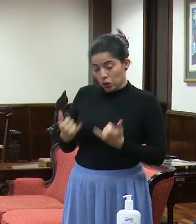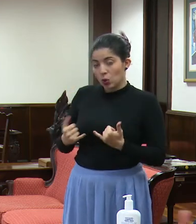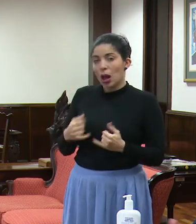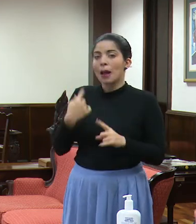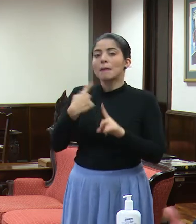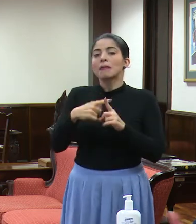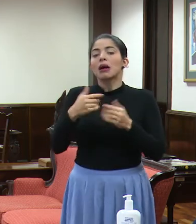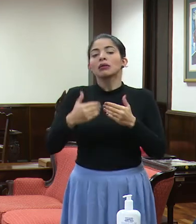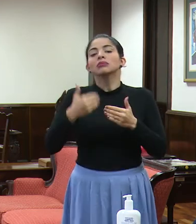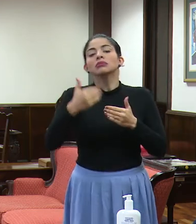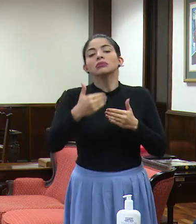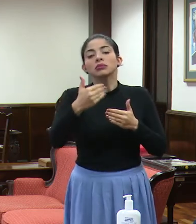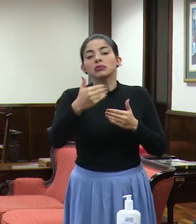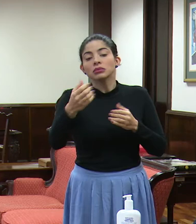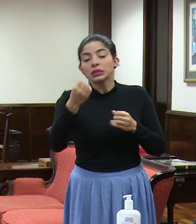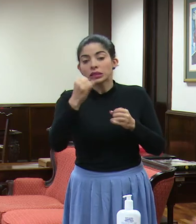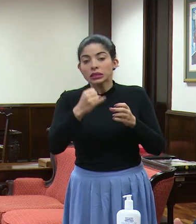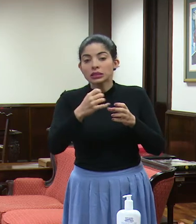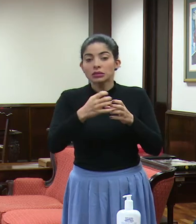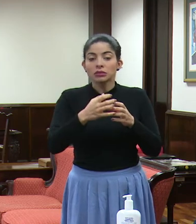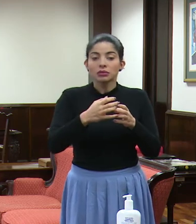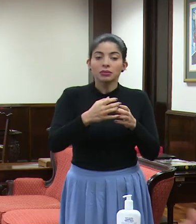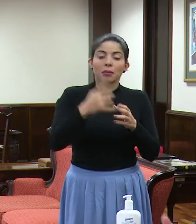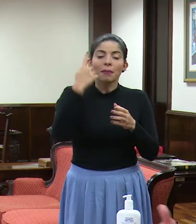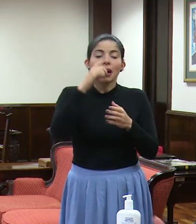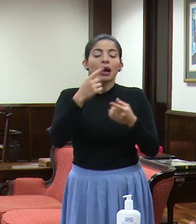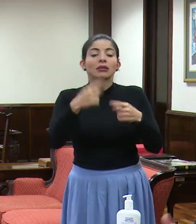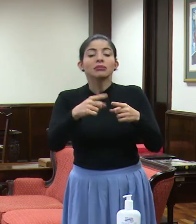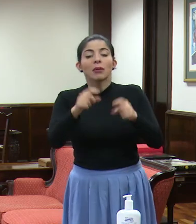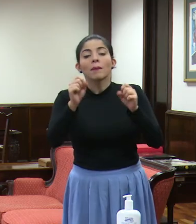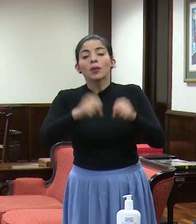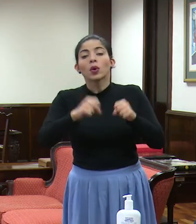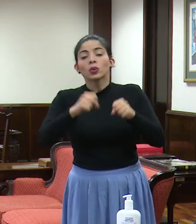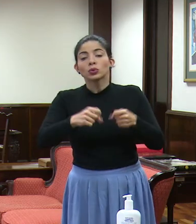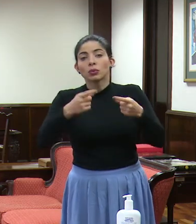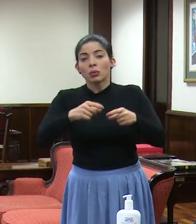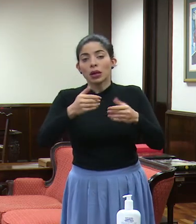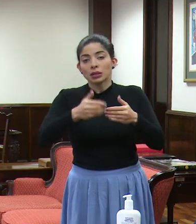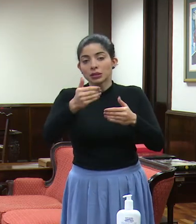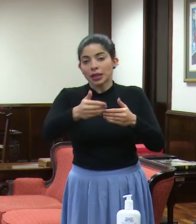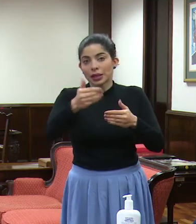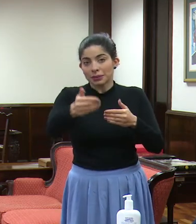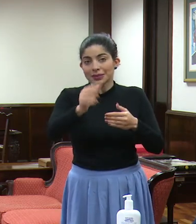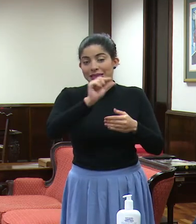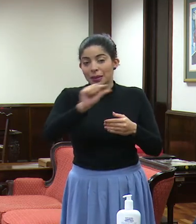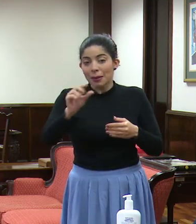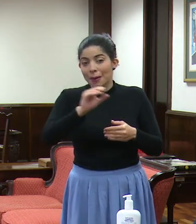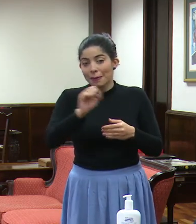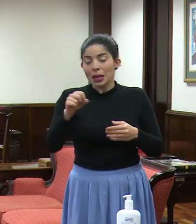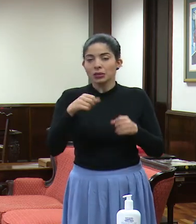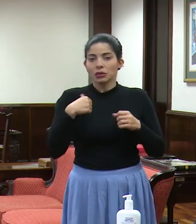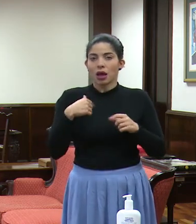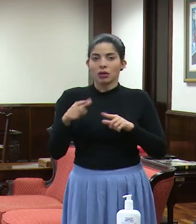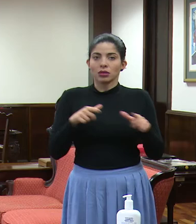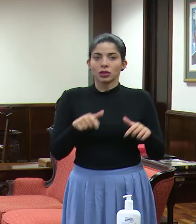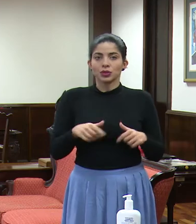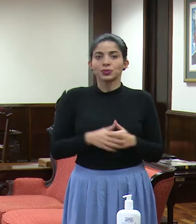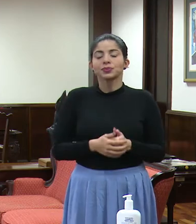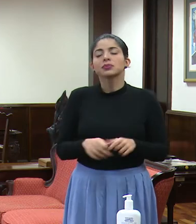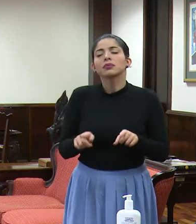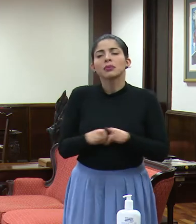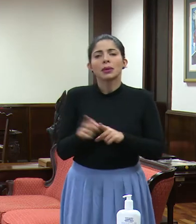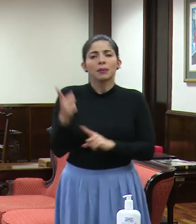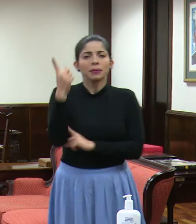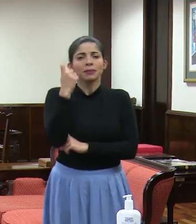la eventualidad que pudiésemos tener en las próximas semanas o meses. También